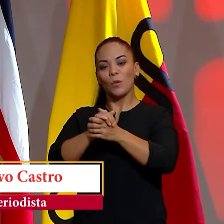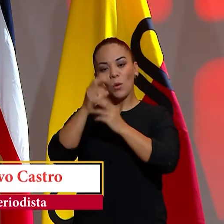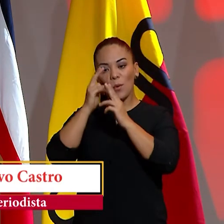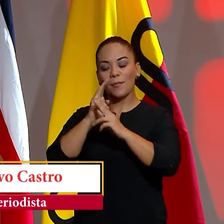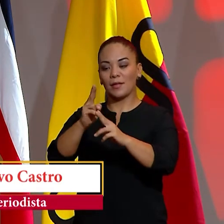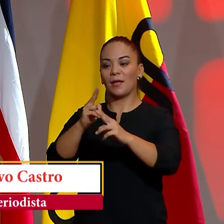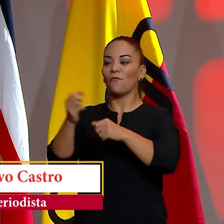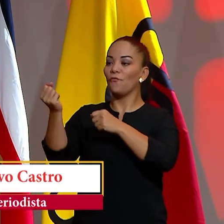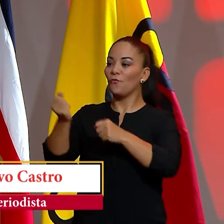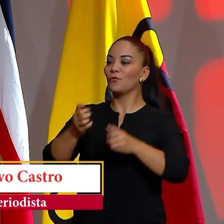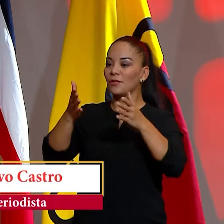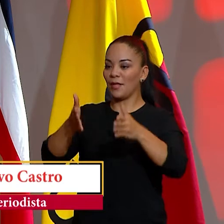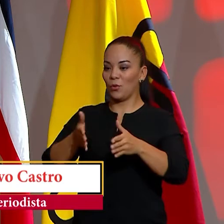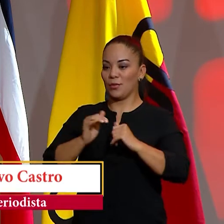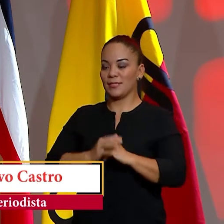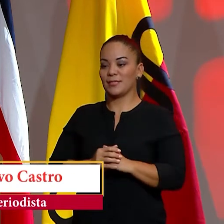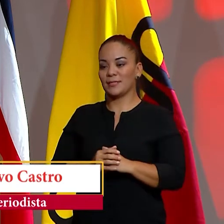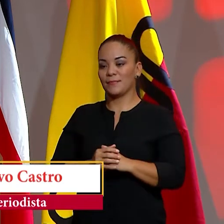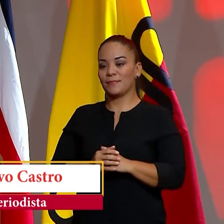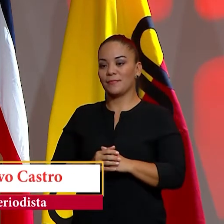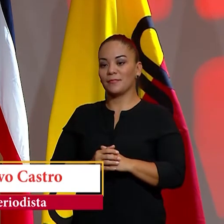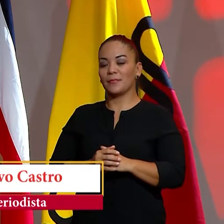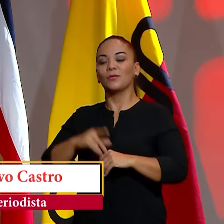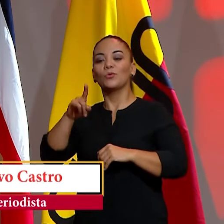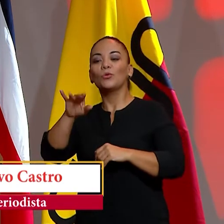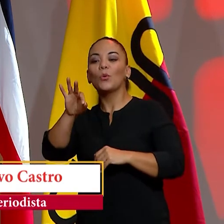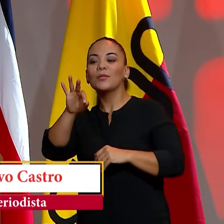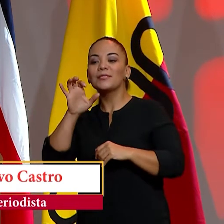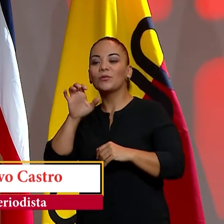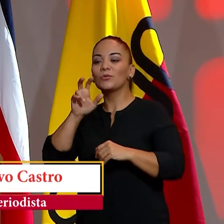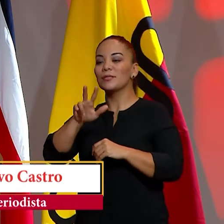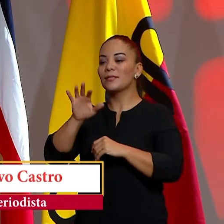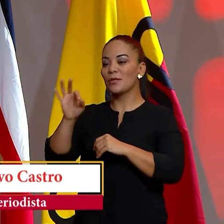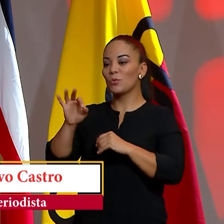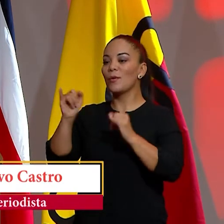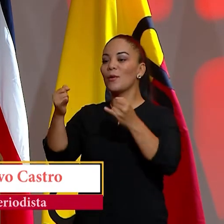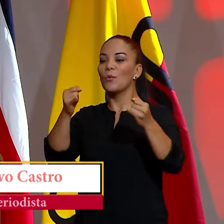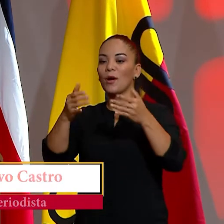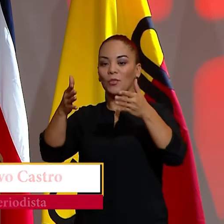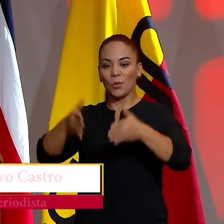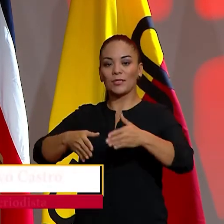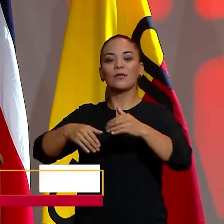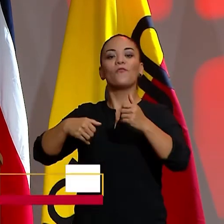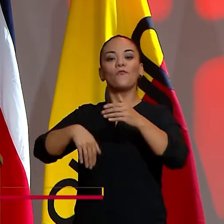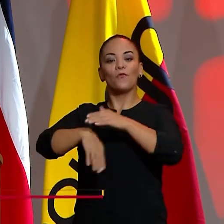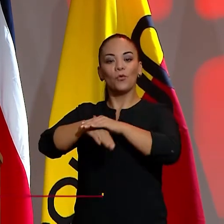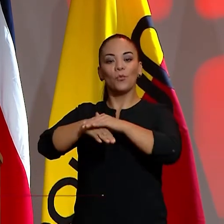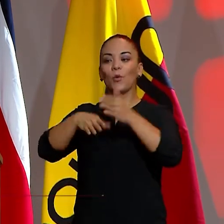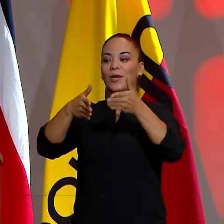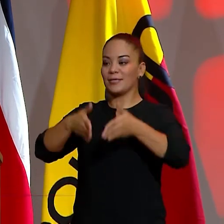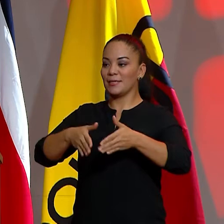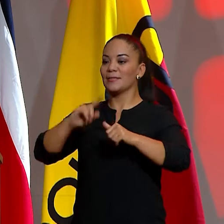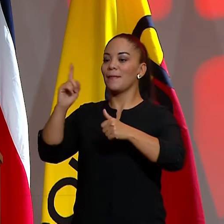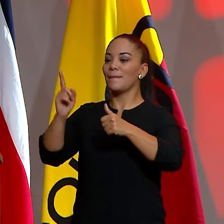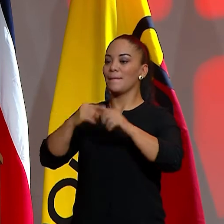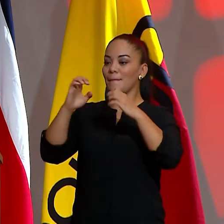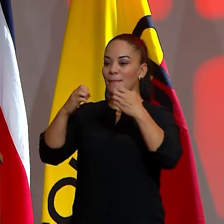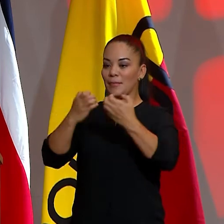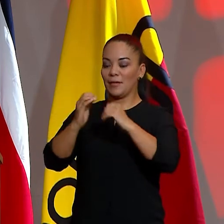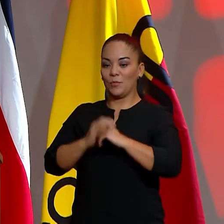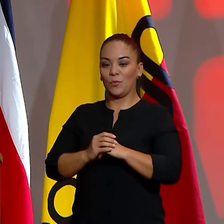a sus fundadores, a los 939 futbolistas que pasaron por la Primera División,